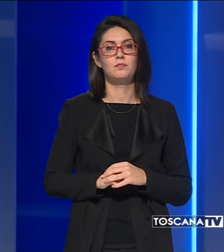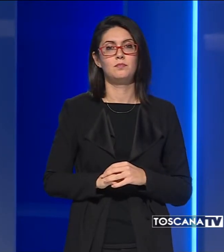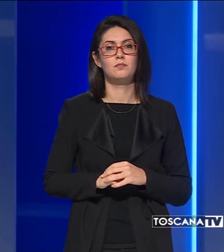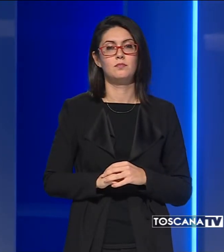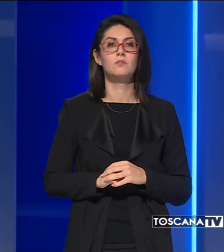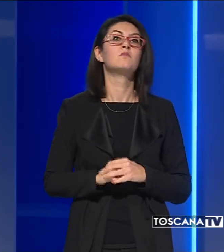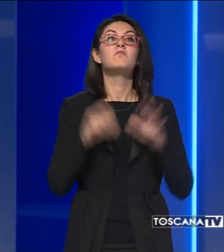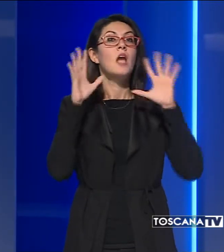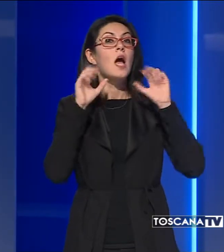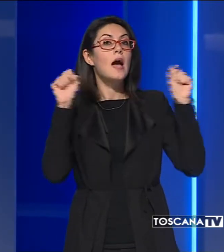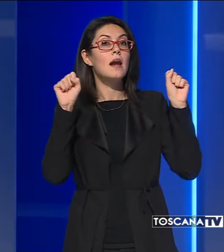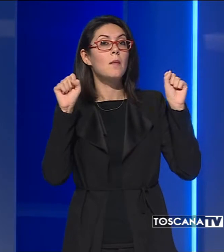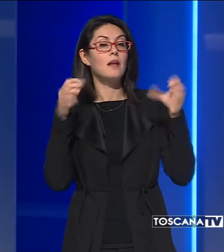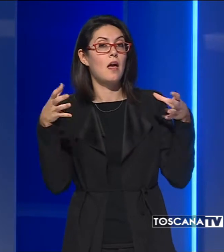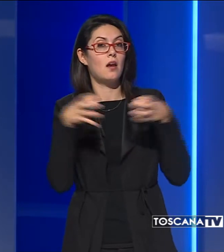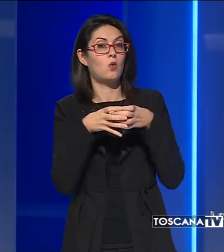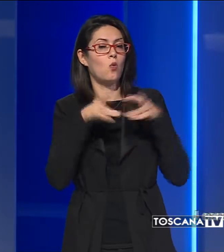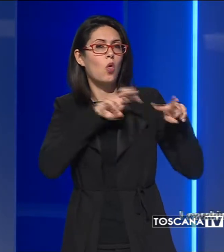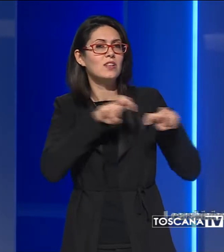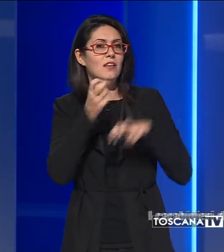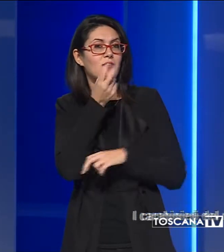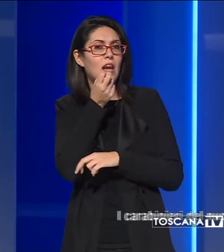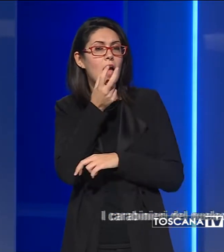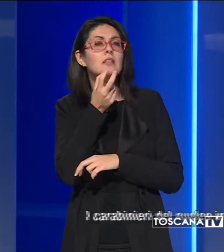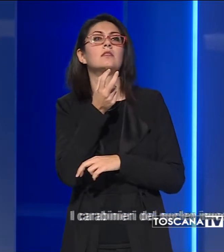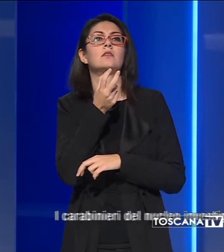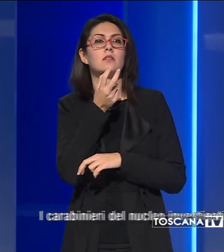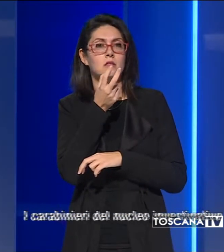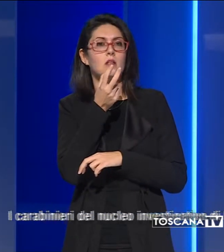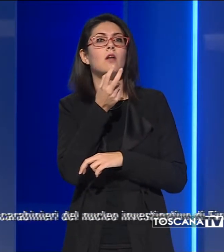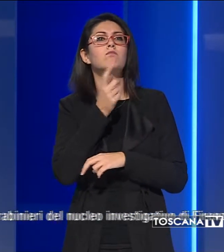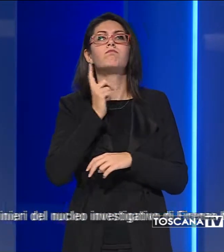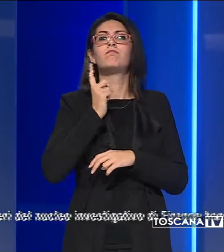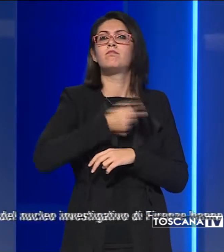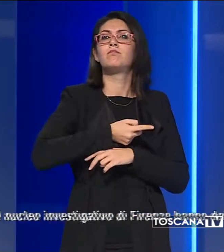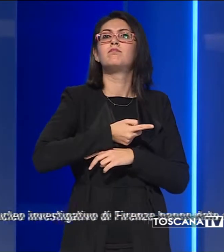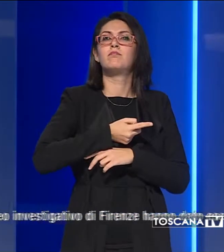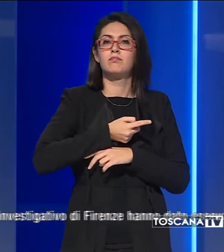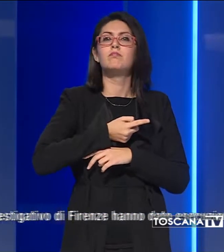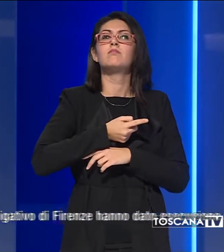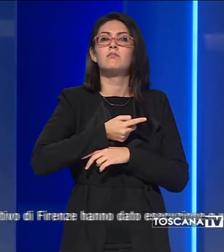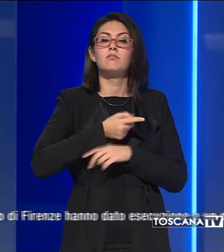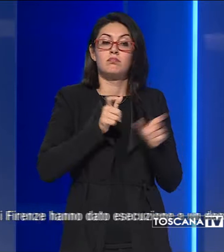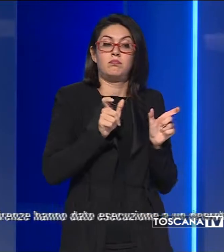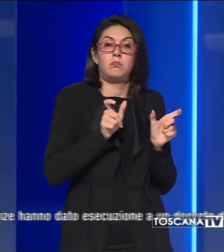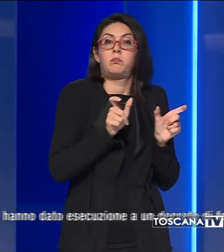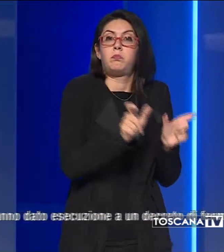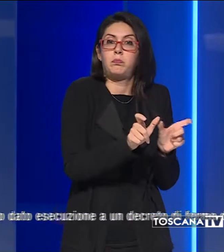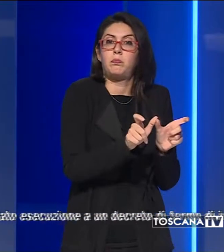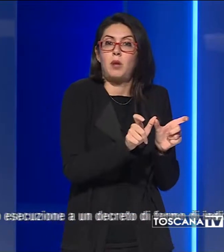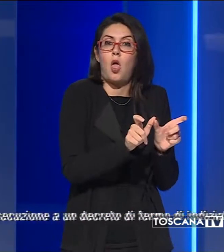I carabinieri del nucleo investigativo di Firenze hanno dato esecuzione a un decreto di fermo di